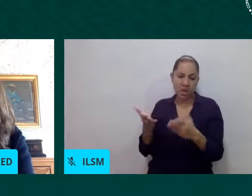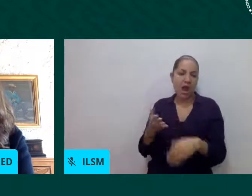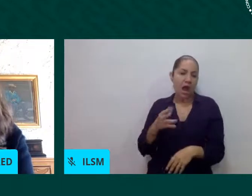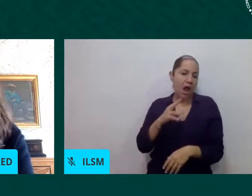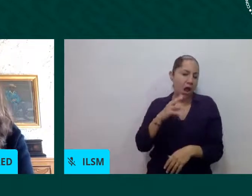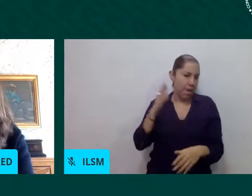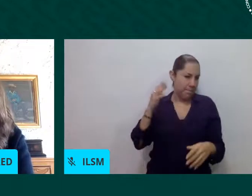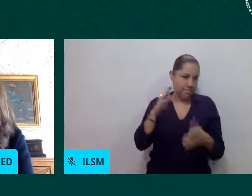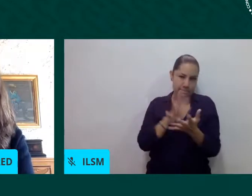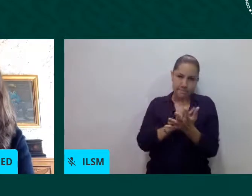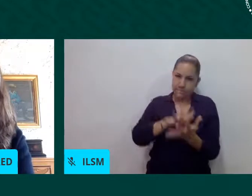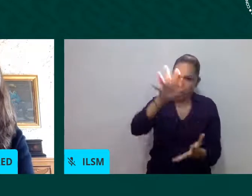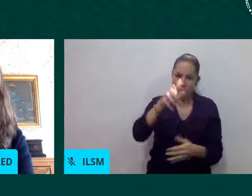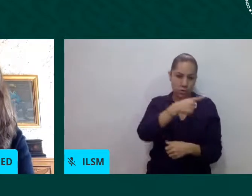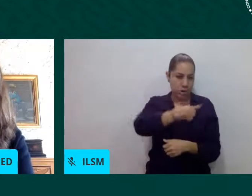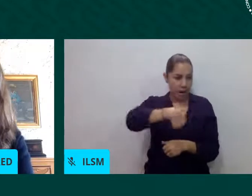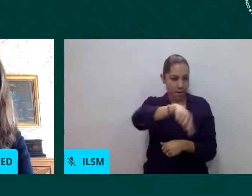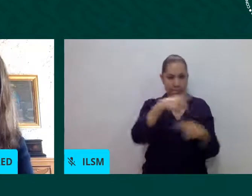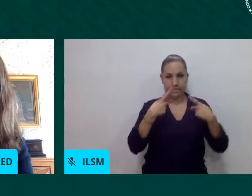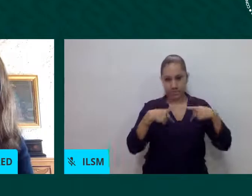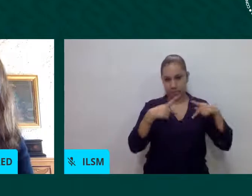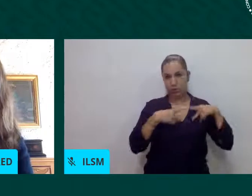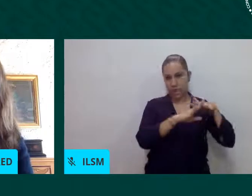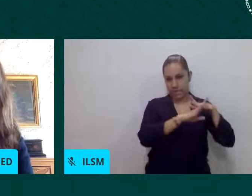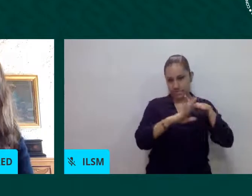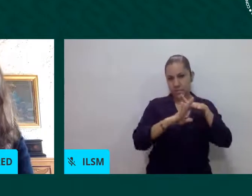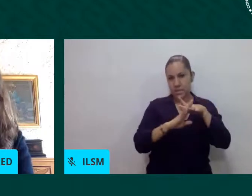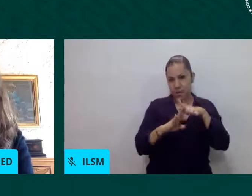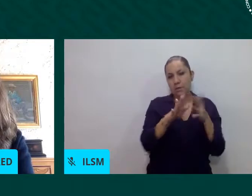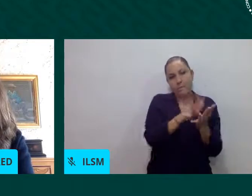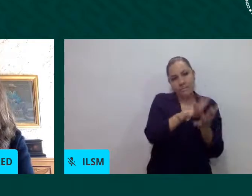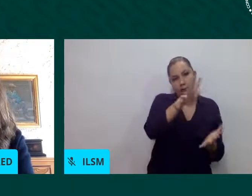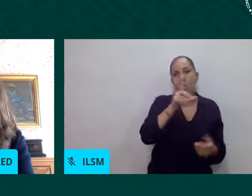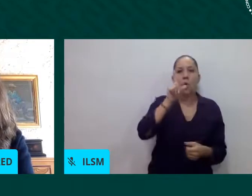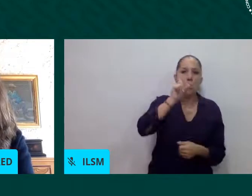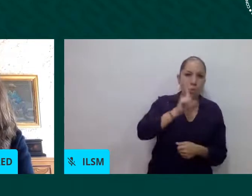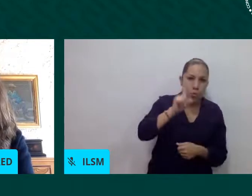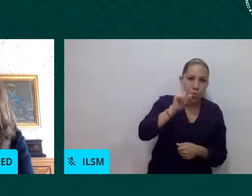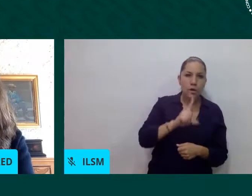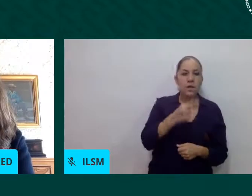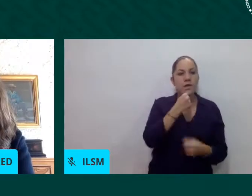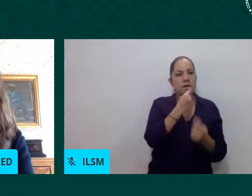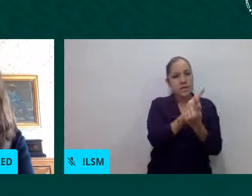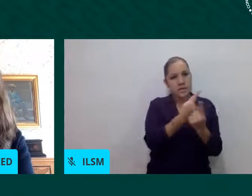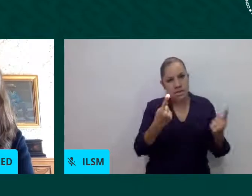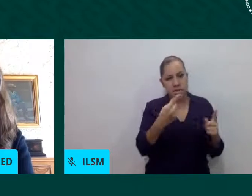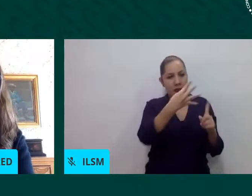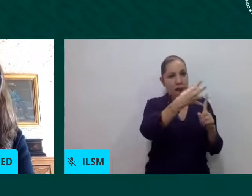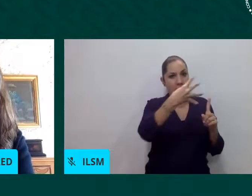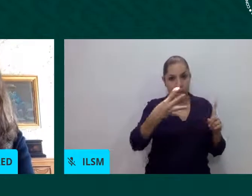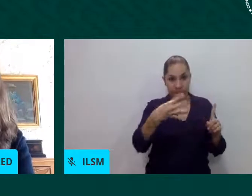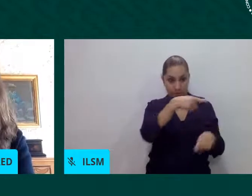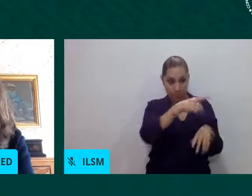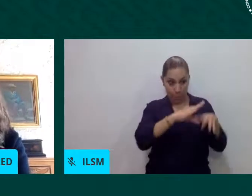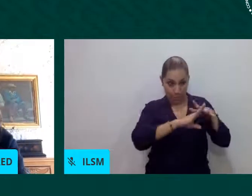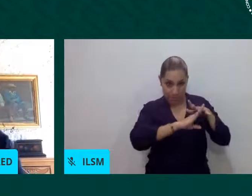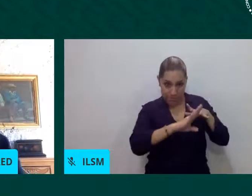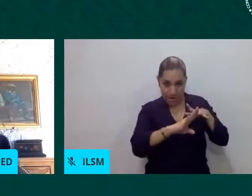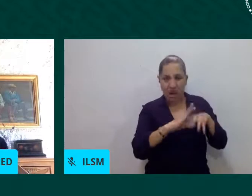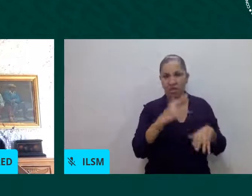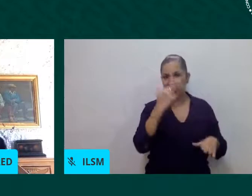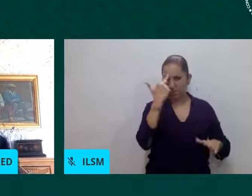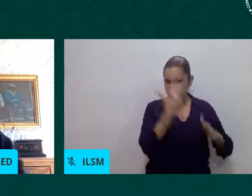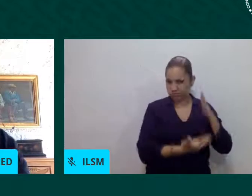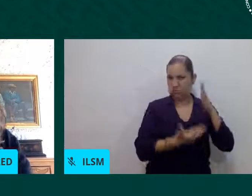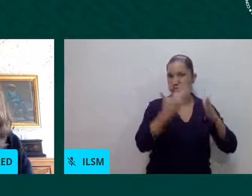miembros, bueno, personas que pertenecen a la comunidad LGBTI. Es muy importante mencionar que para atender, digamos, estos